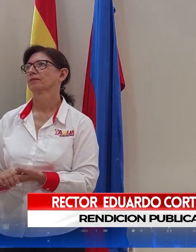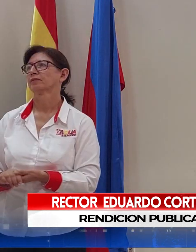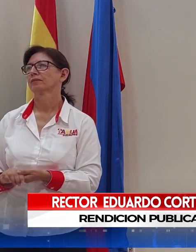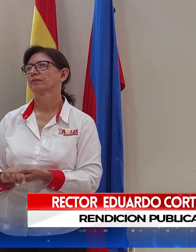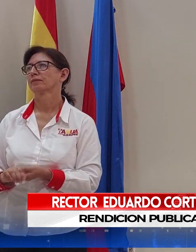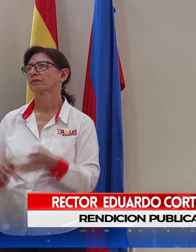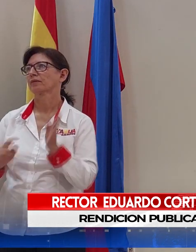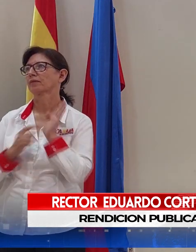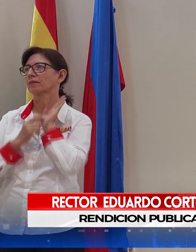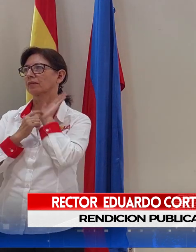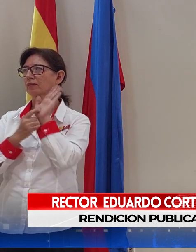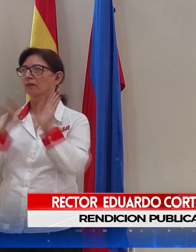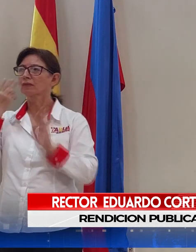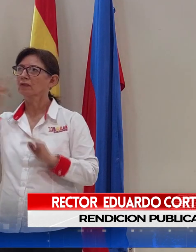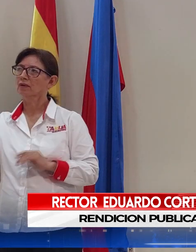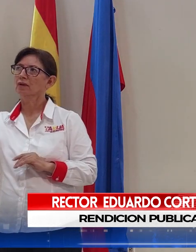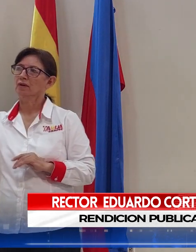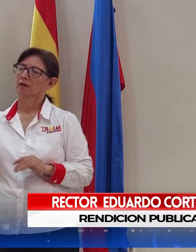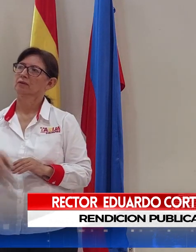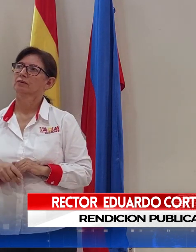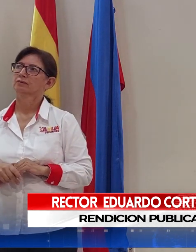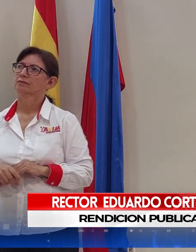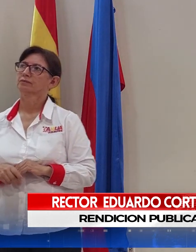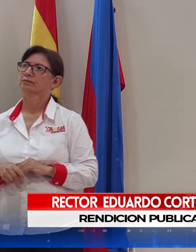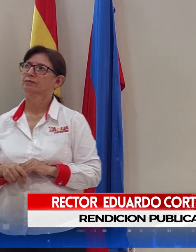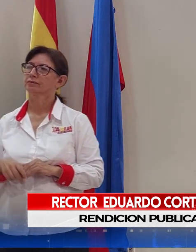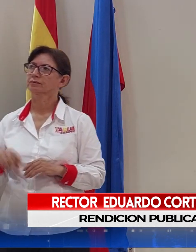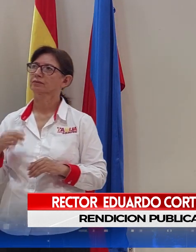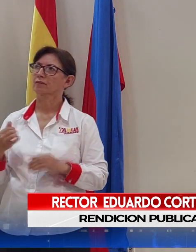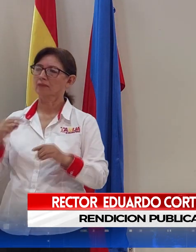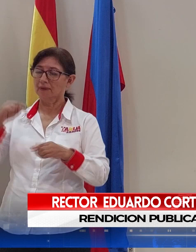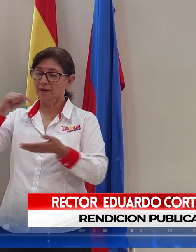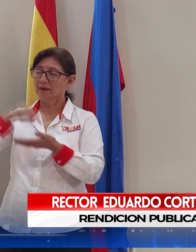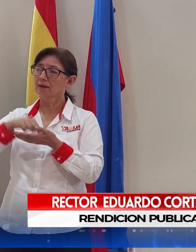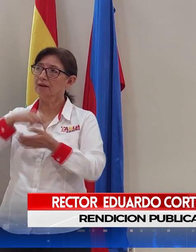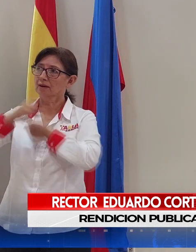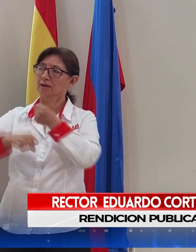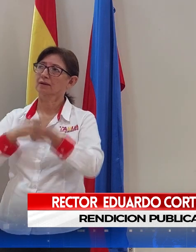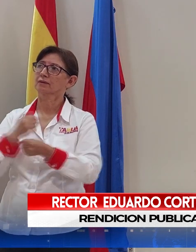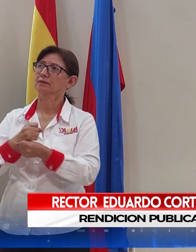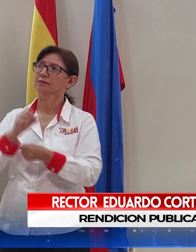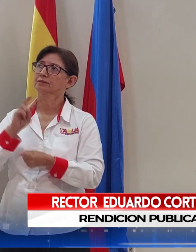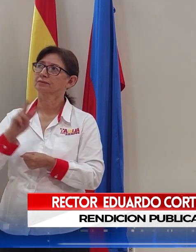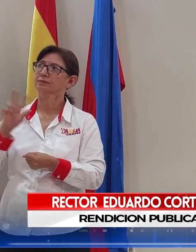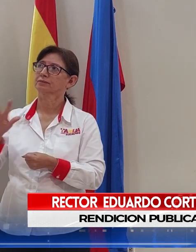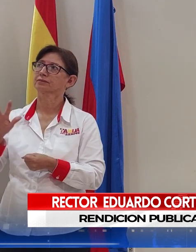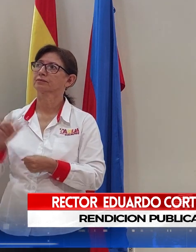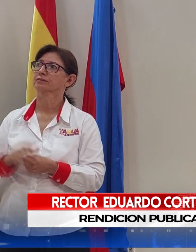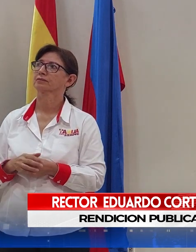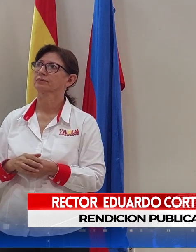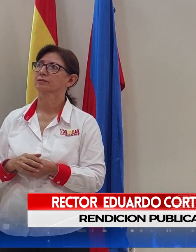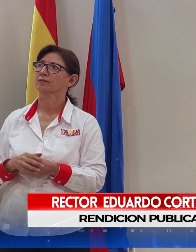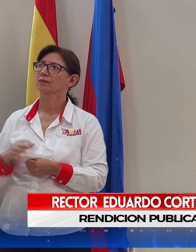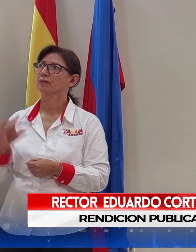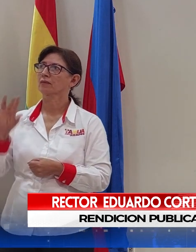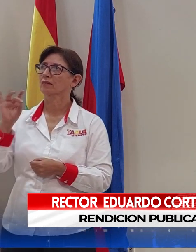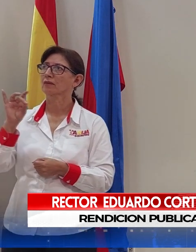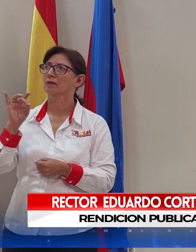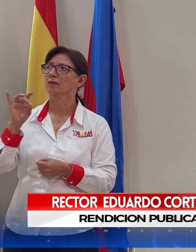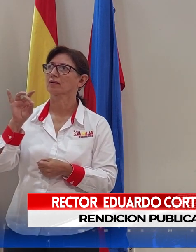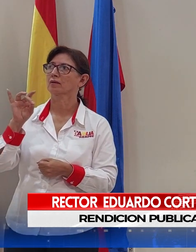En este año hemos generado nosotros doscientos ochenta y cuatro millones ochocientos seis mil de recursos